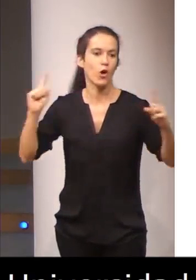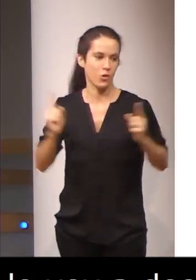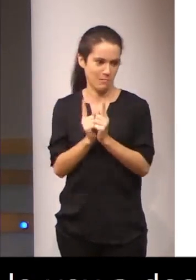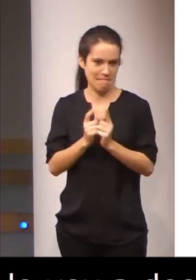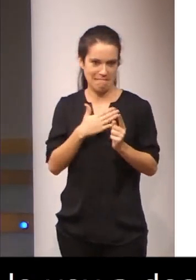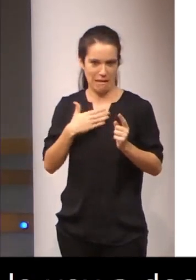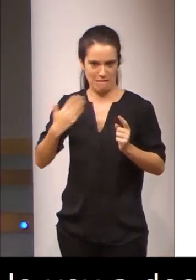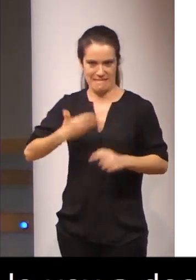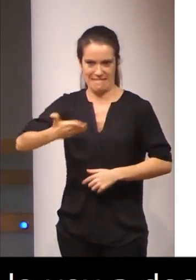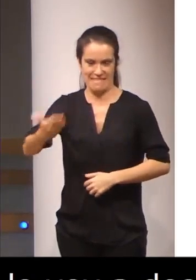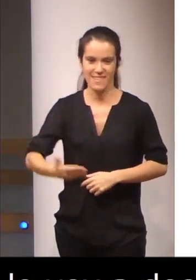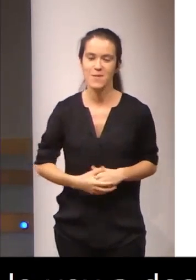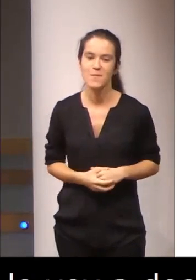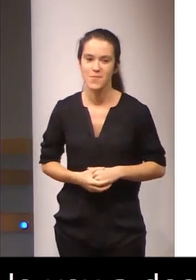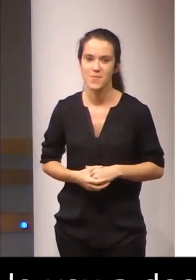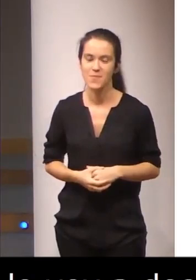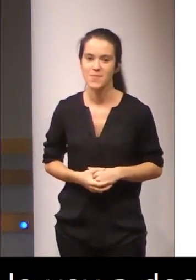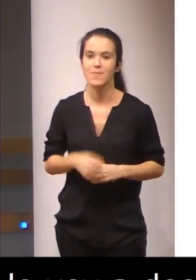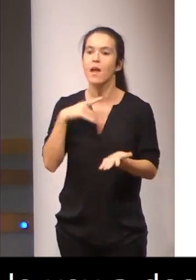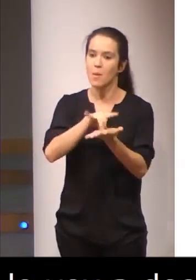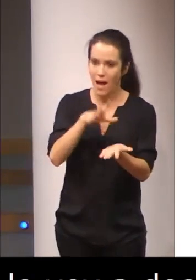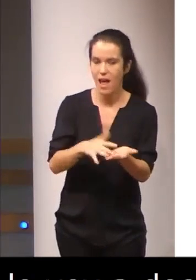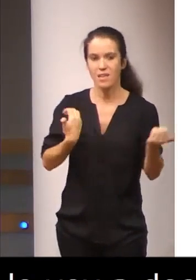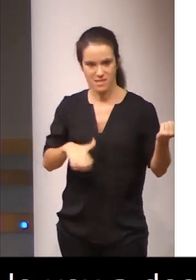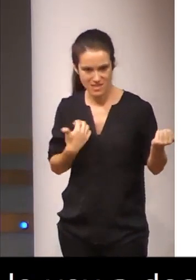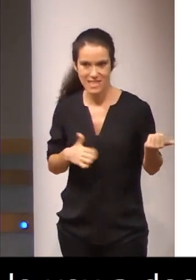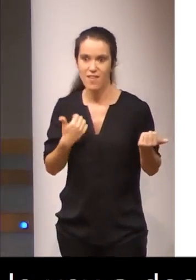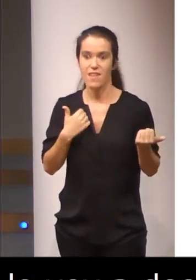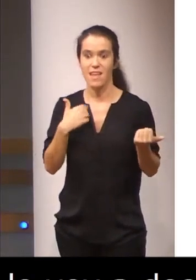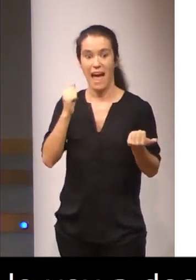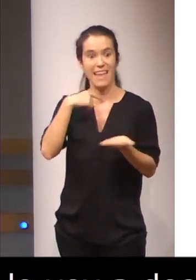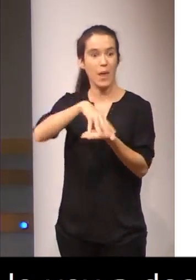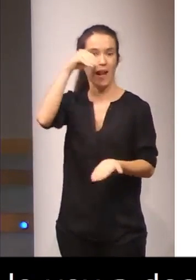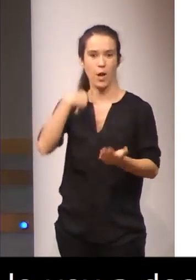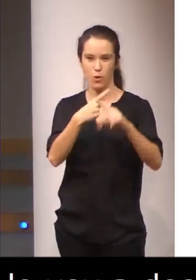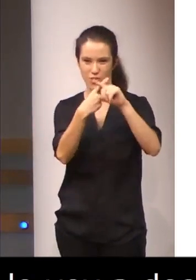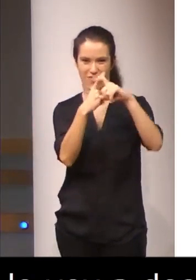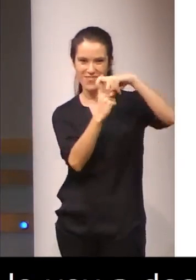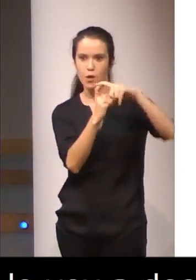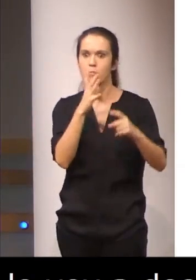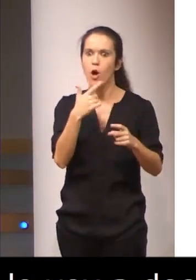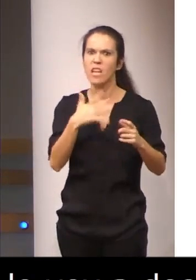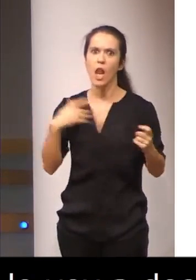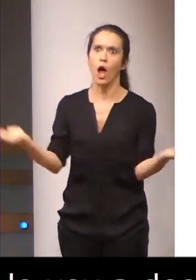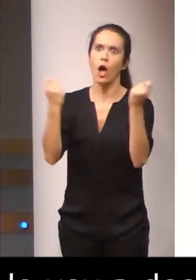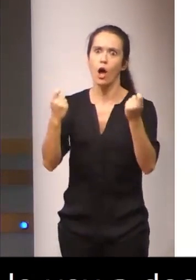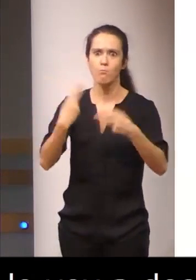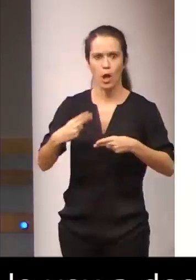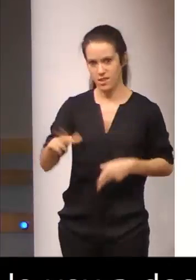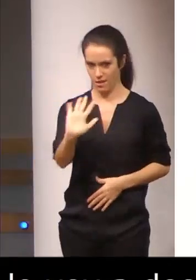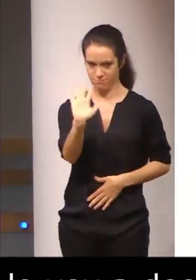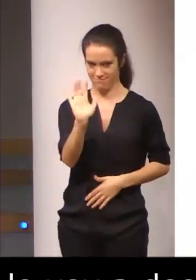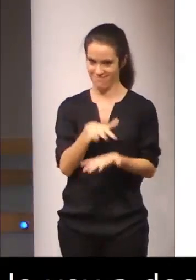hemos saltado, Málaga, Sevilla y Campo de Gibraltar. He puesto asterisco en el Campo de Gibraltar, no porque quiera ser un pamfleto político, sino porque también